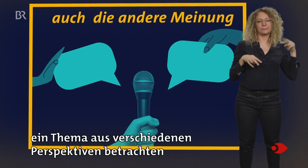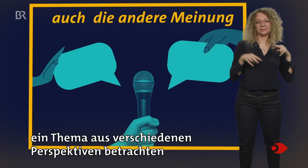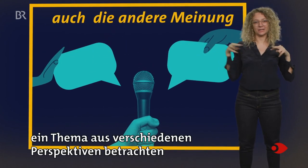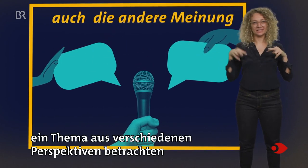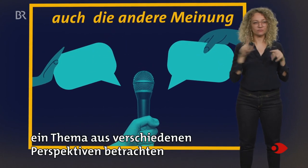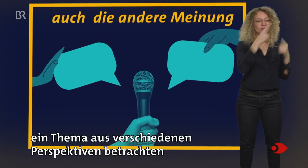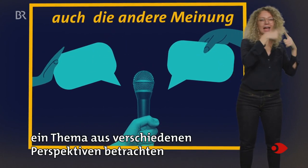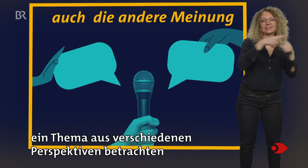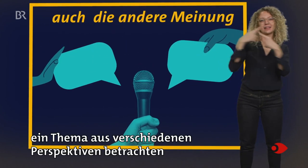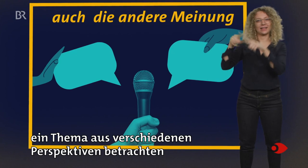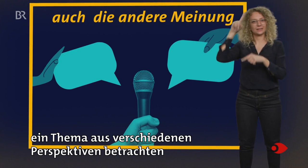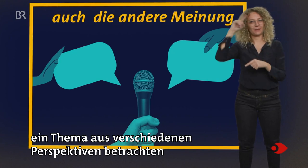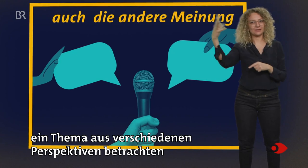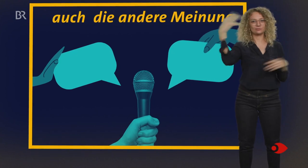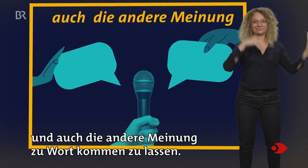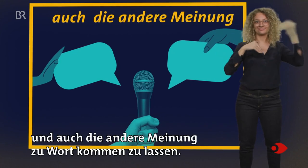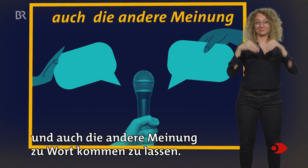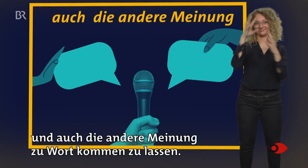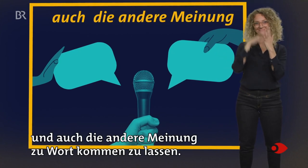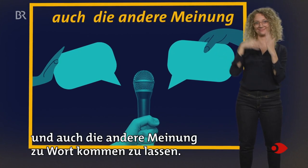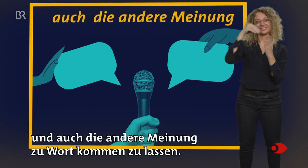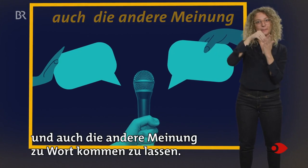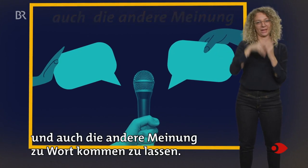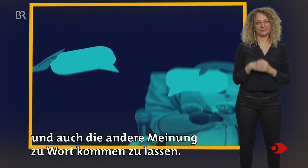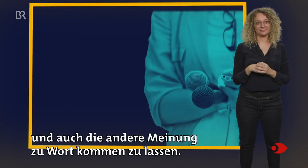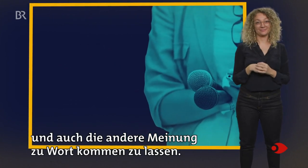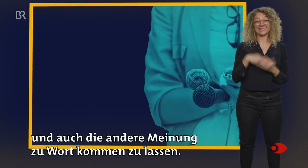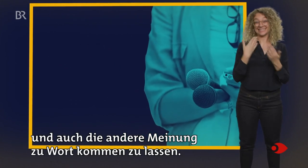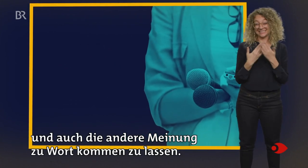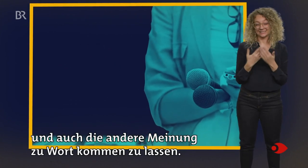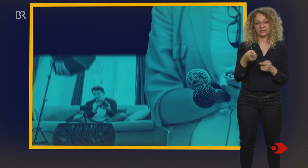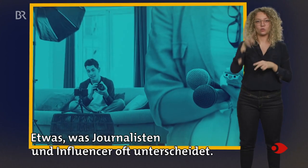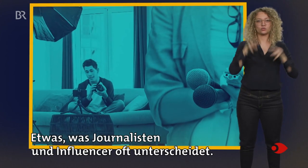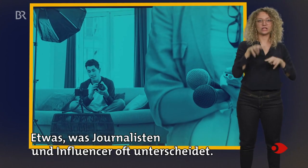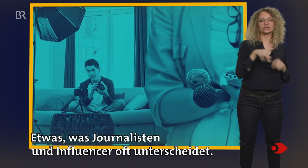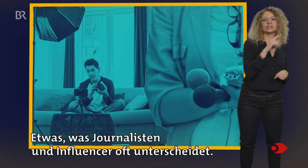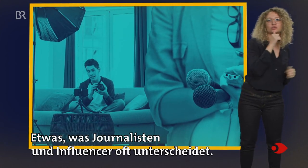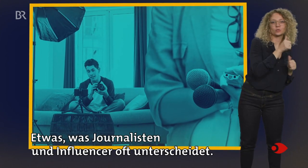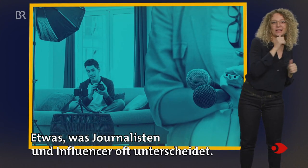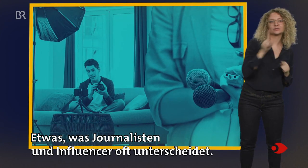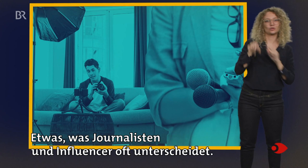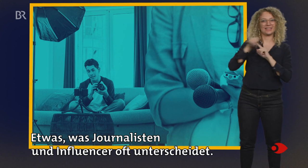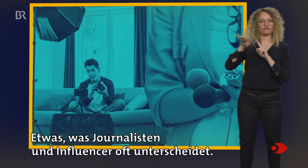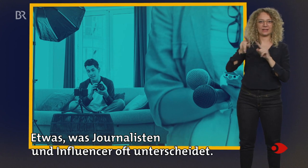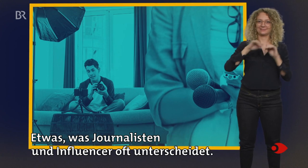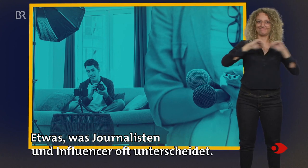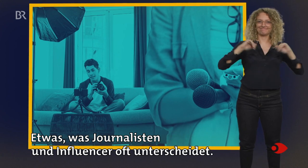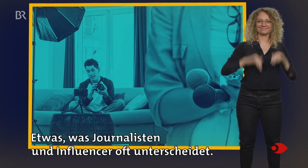aus verschiedenen Perspektiven betrachten und auch die andere Meinung zu Wort kommen zu lassen. Etwas, was Journalisten und Influencer oft